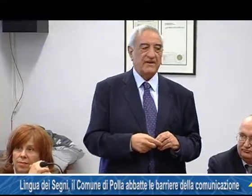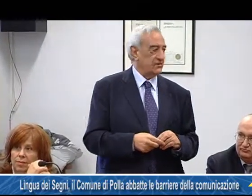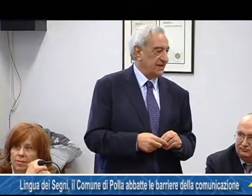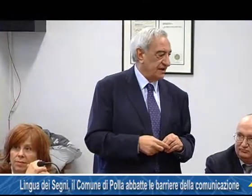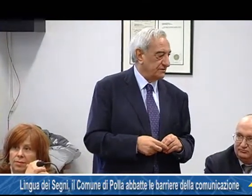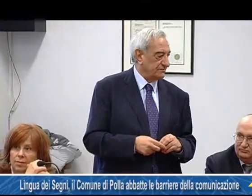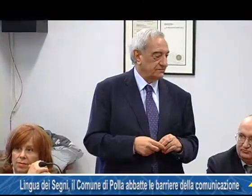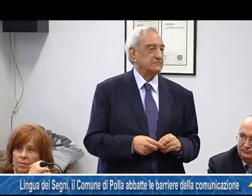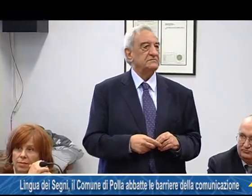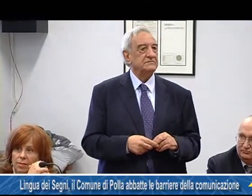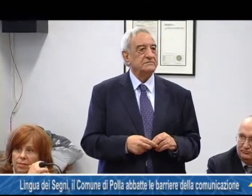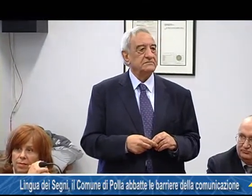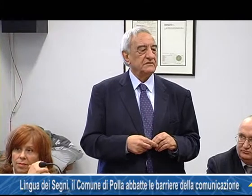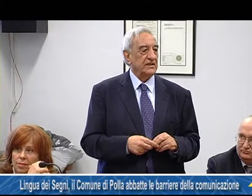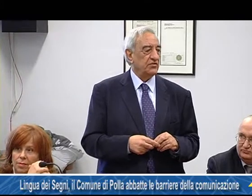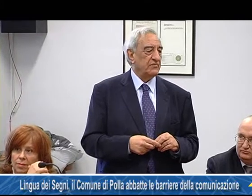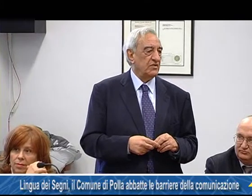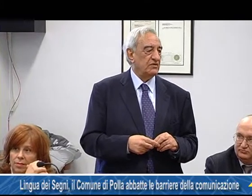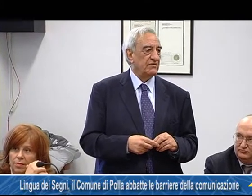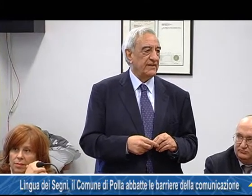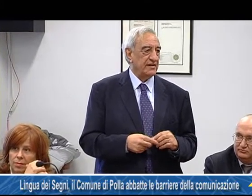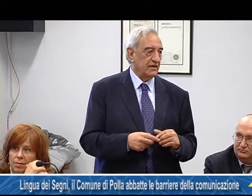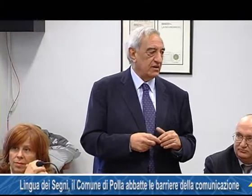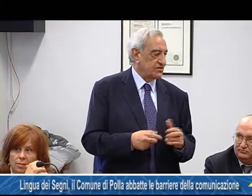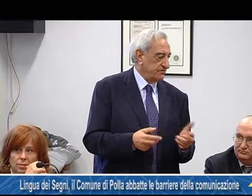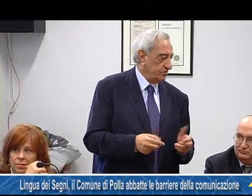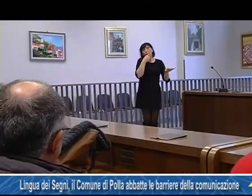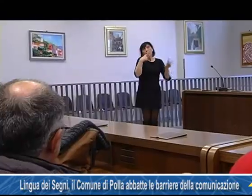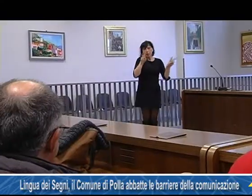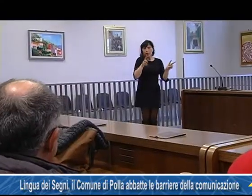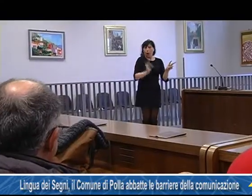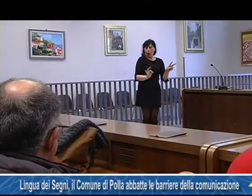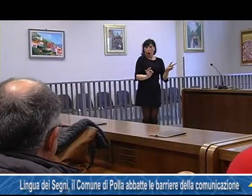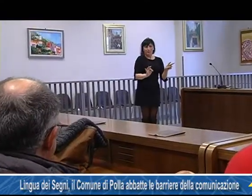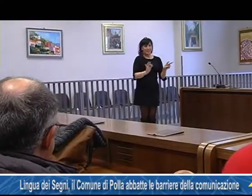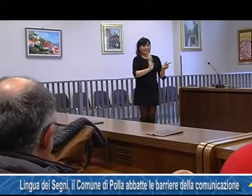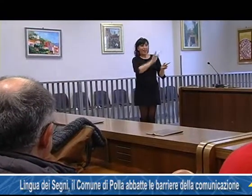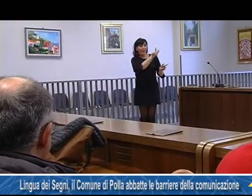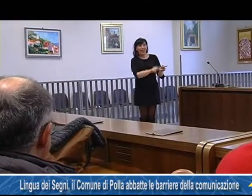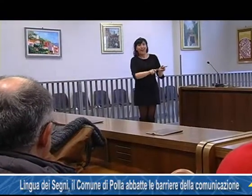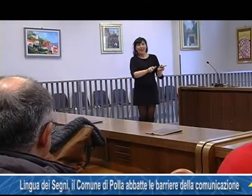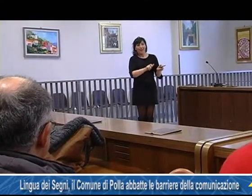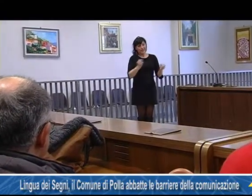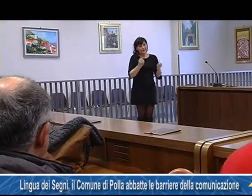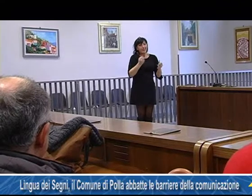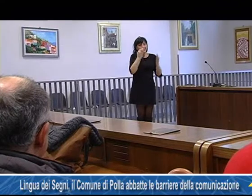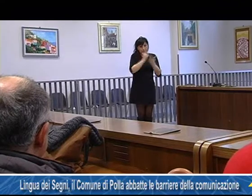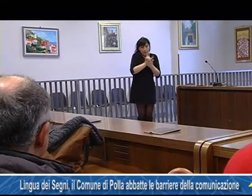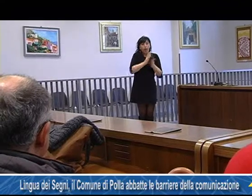vis come strumento di comunicazione e di estrinsecazione di un diritto naturale. La delibera verrà inostrata al Presidente del Consiglio